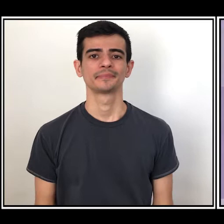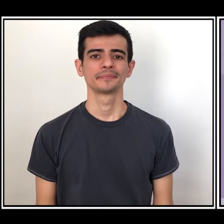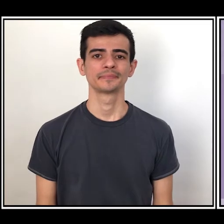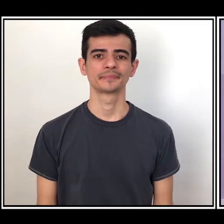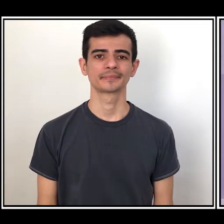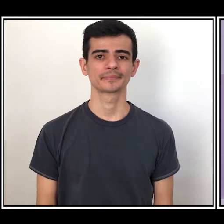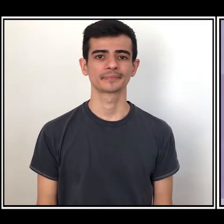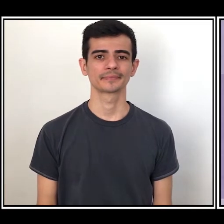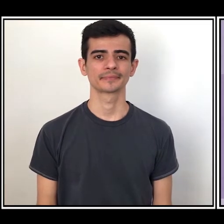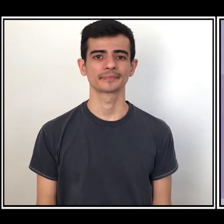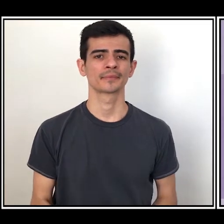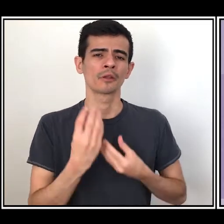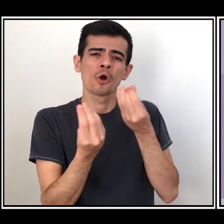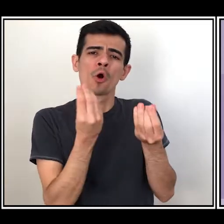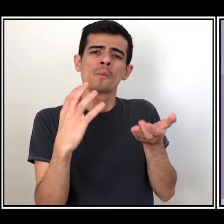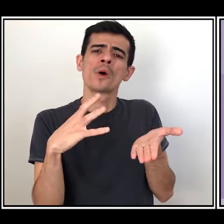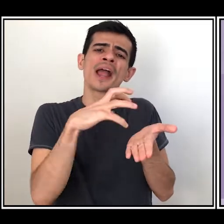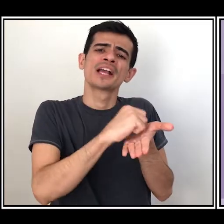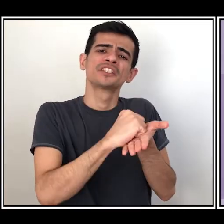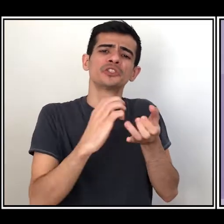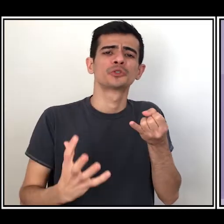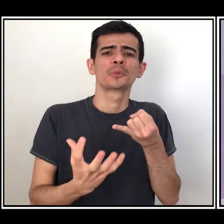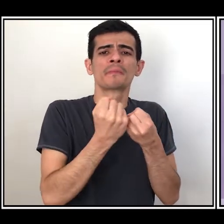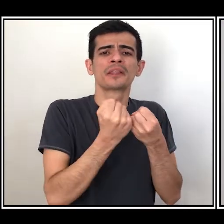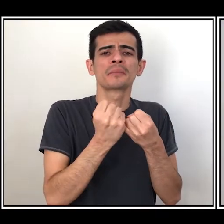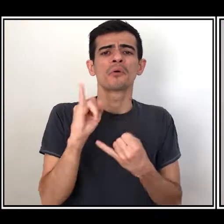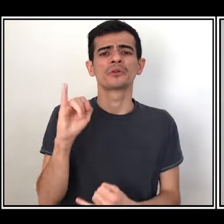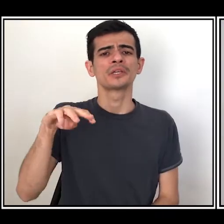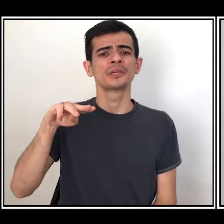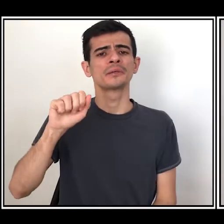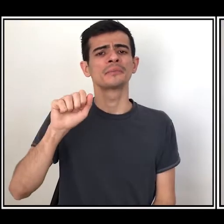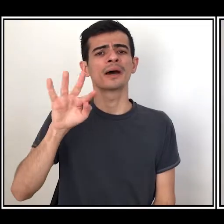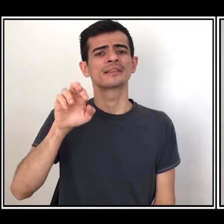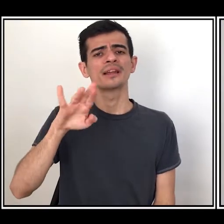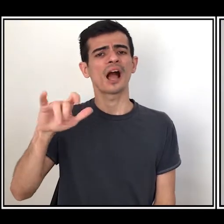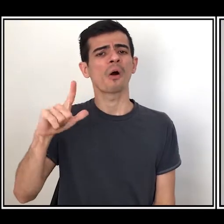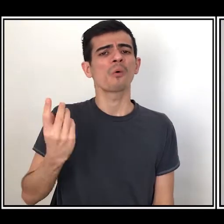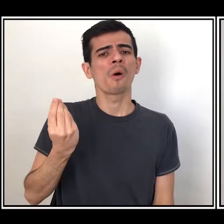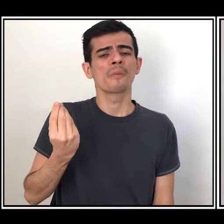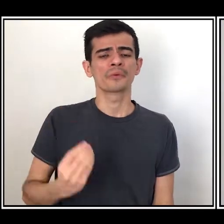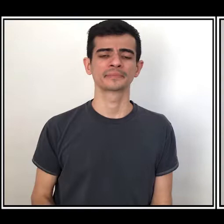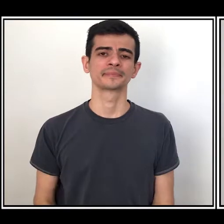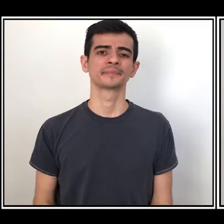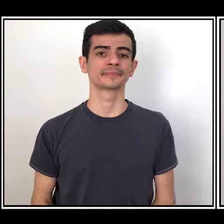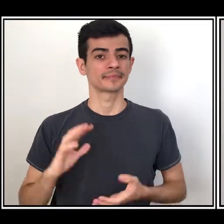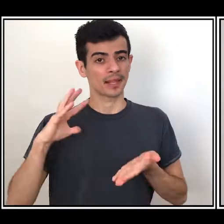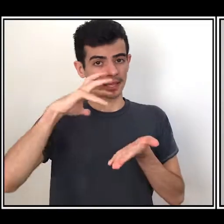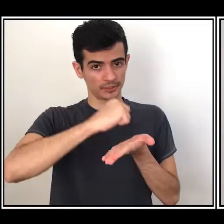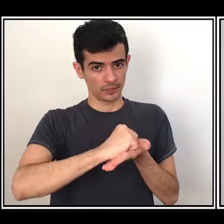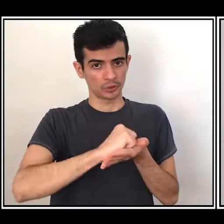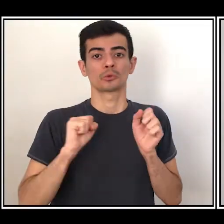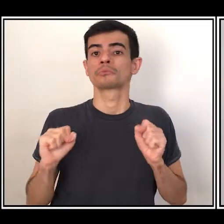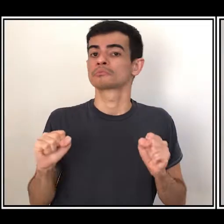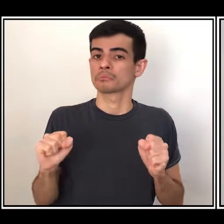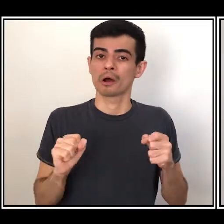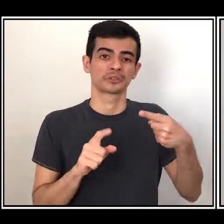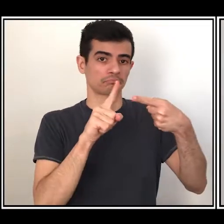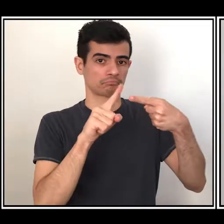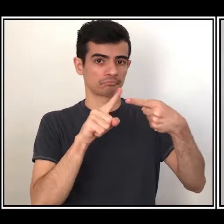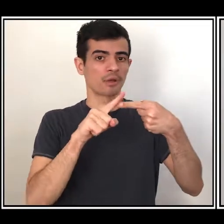Como ocorre o registro de um patrimônio material? O registro do patrimônio material pode ocorrer em nível mundial,